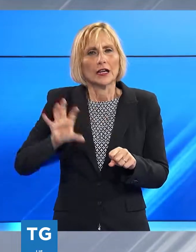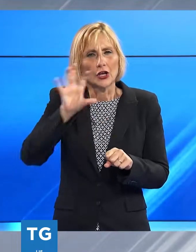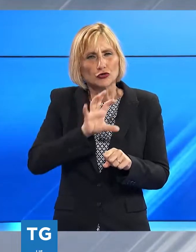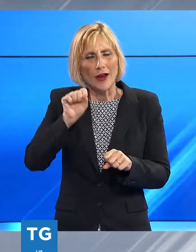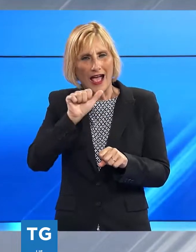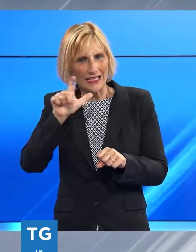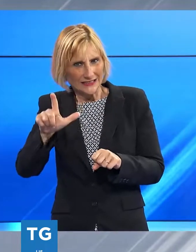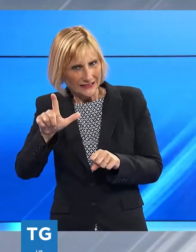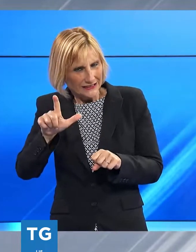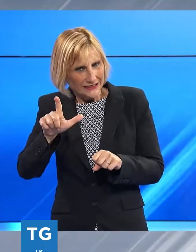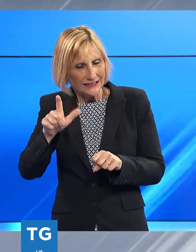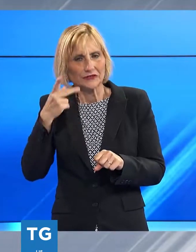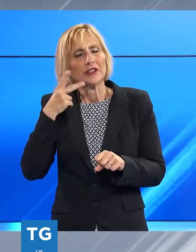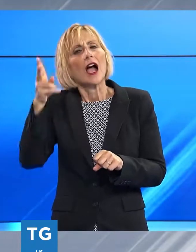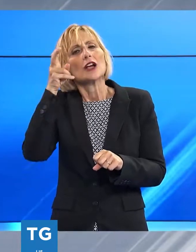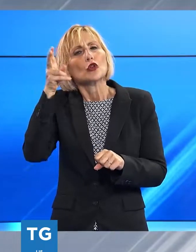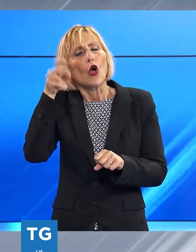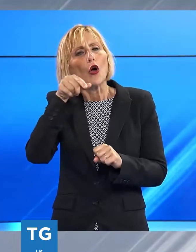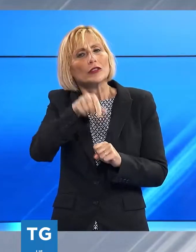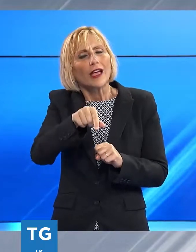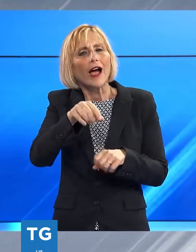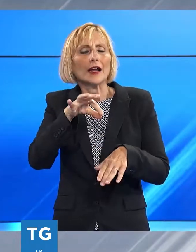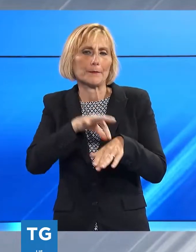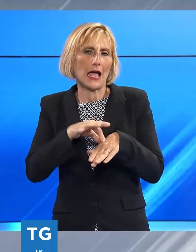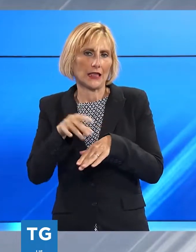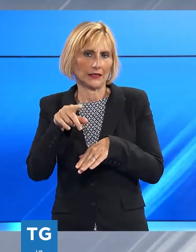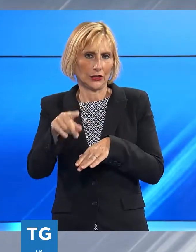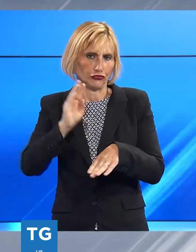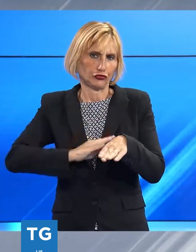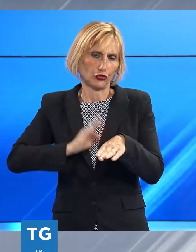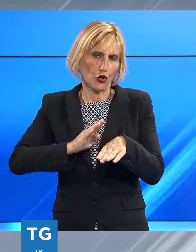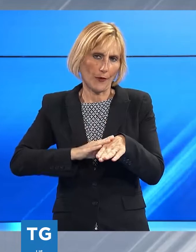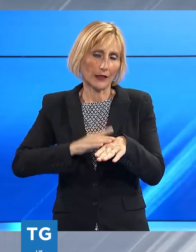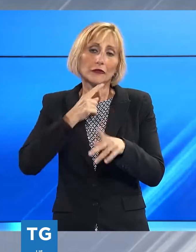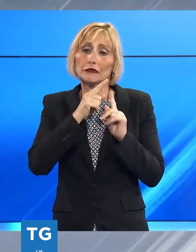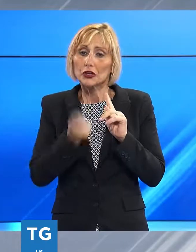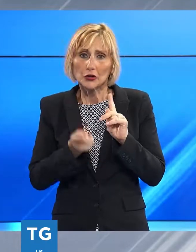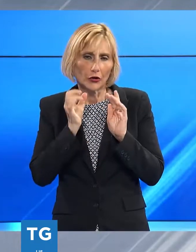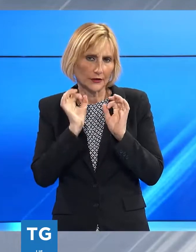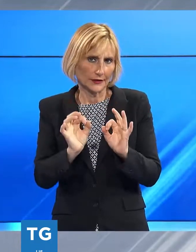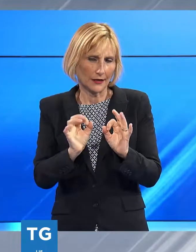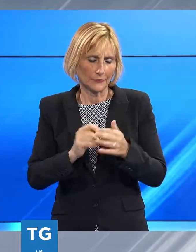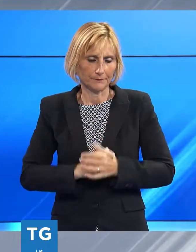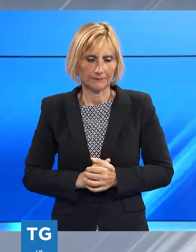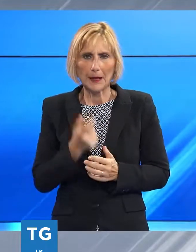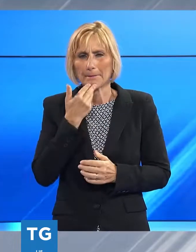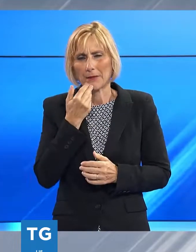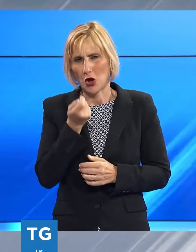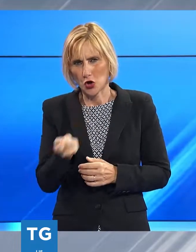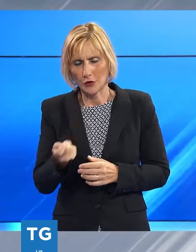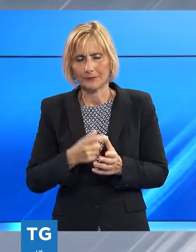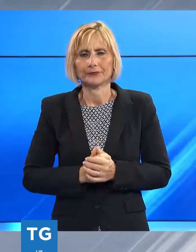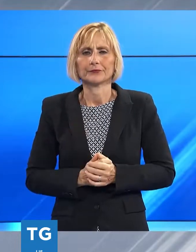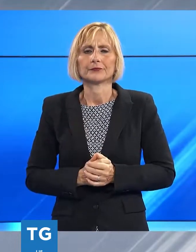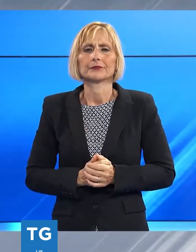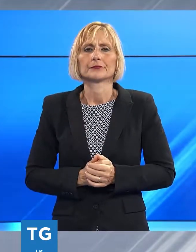ad ascoltare le istanze dei medici cosa che al momento è molto carente. Restiamo in tema di sanità al